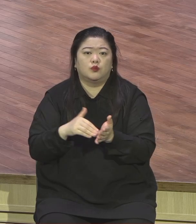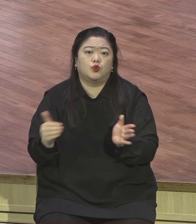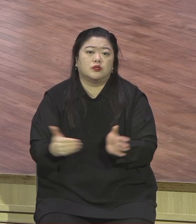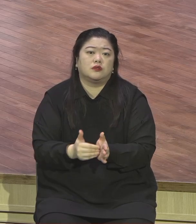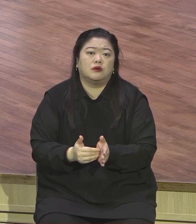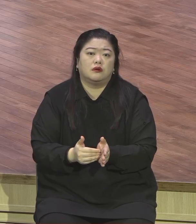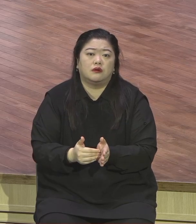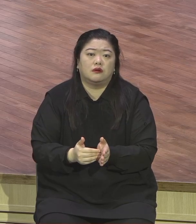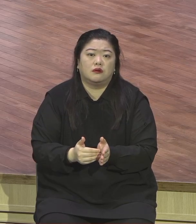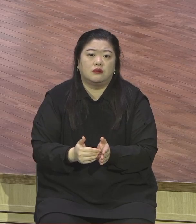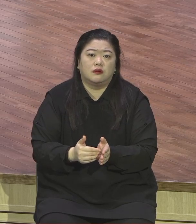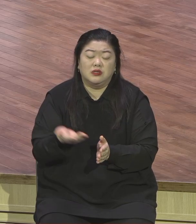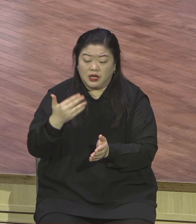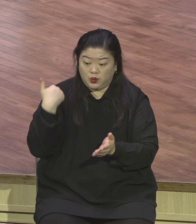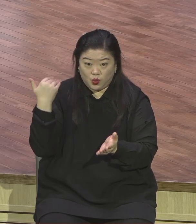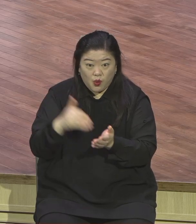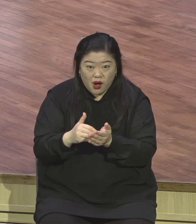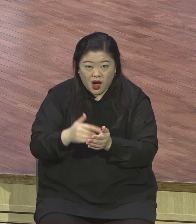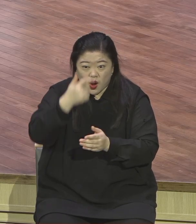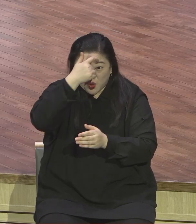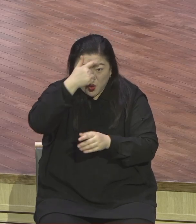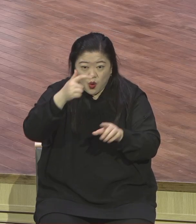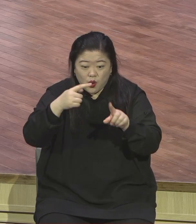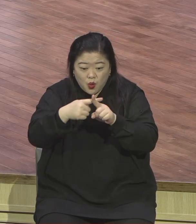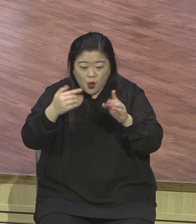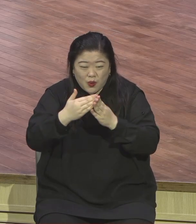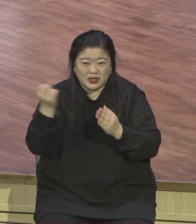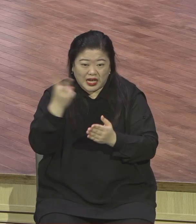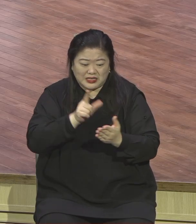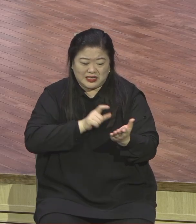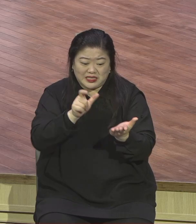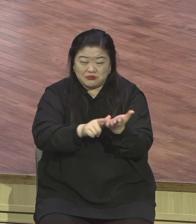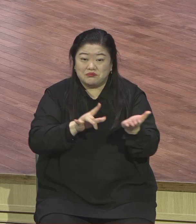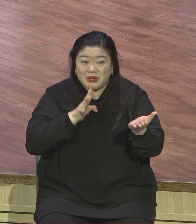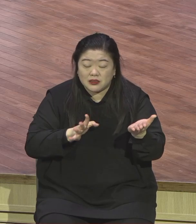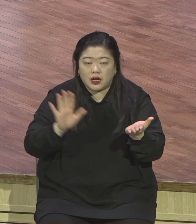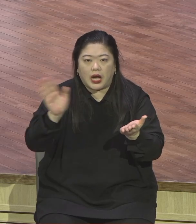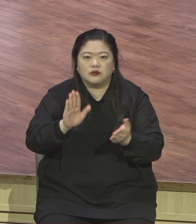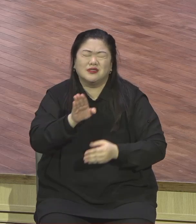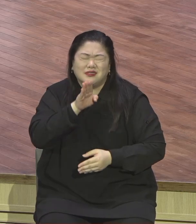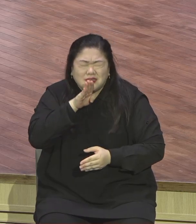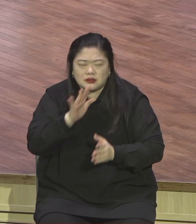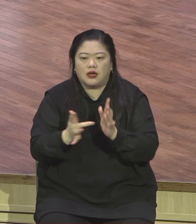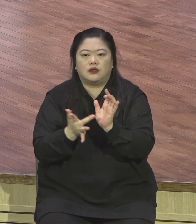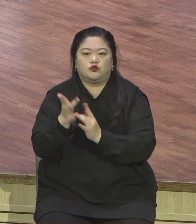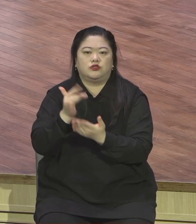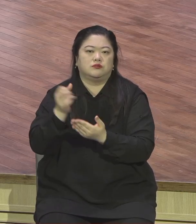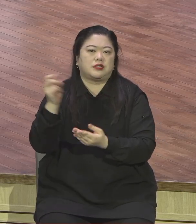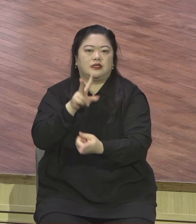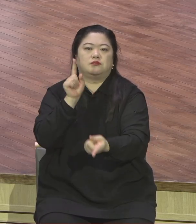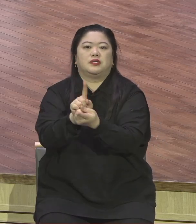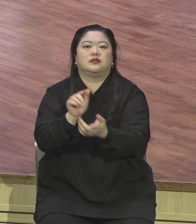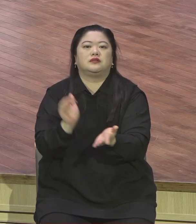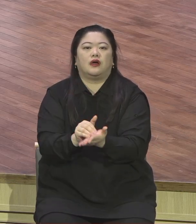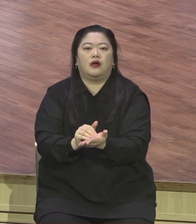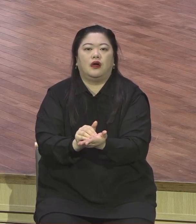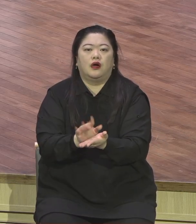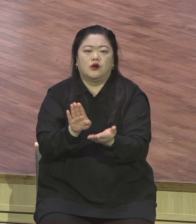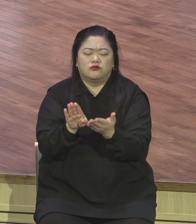나의 구주의신 그리스도 애교로 돌아온 것이다. 그 안에서 나는 처음으로 참된 안식을 발견했다.